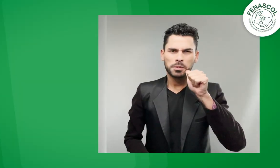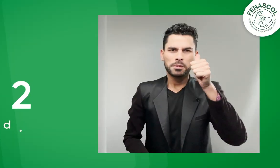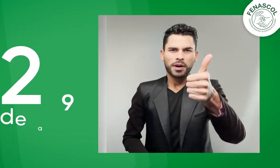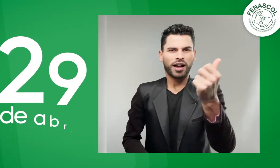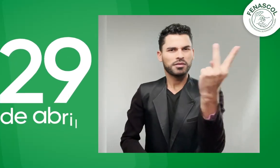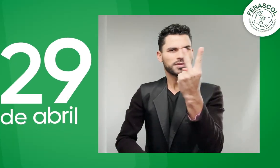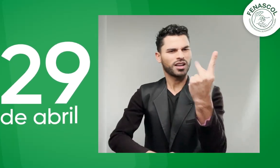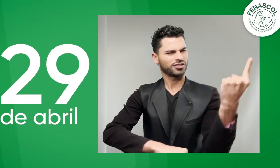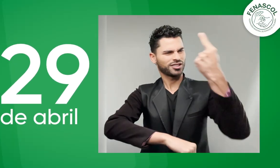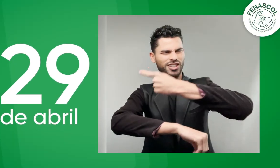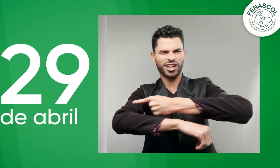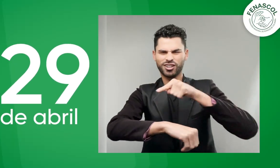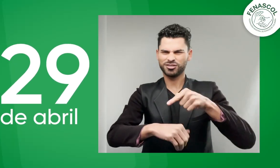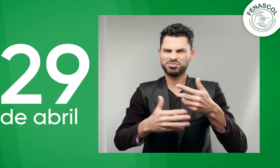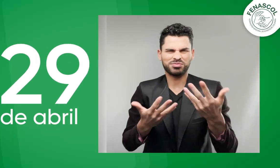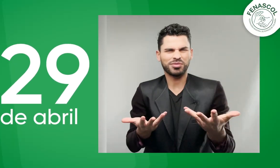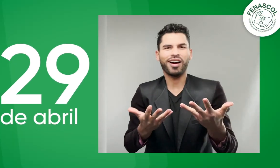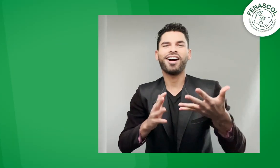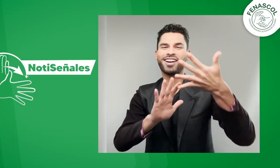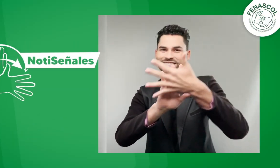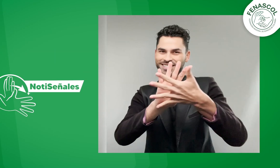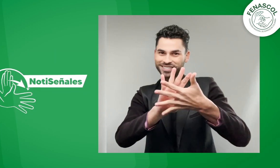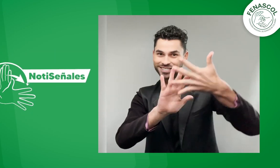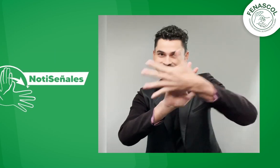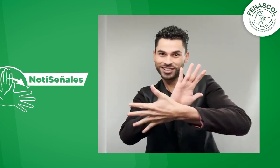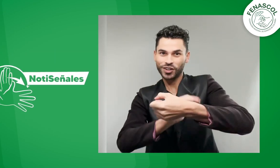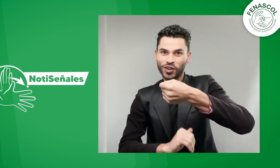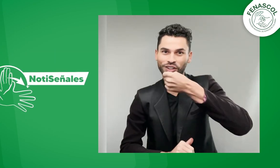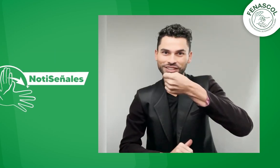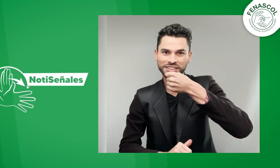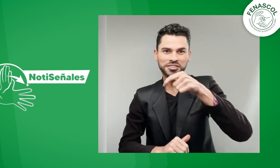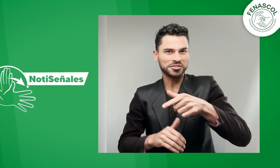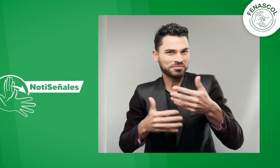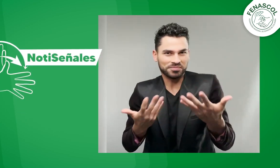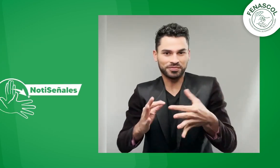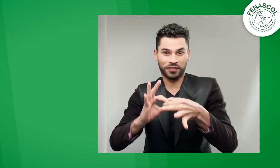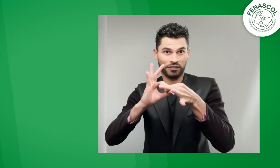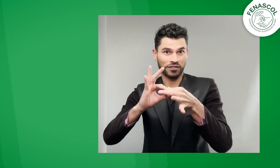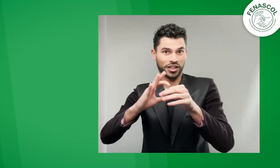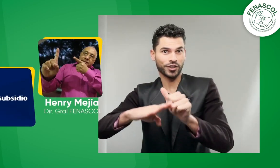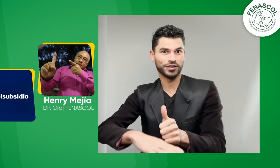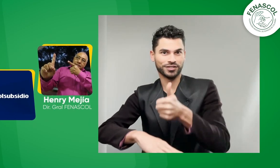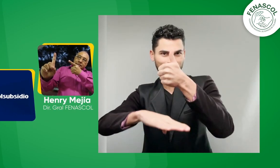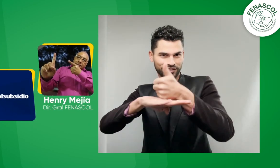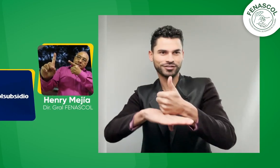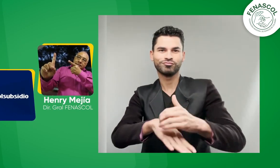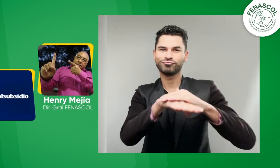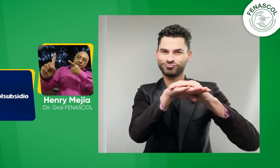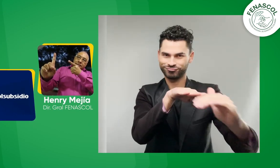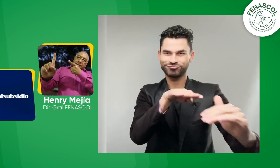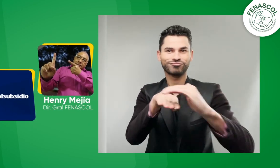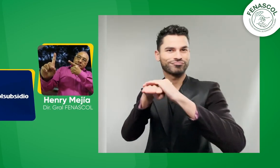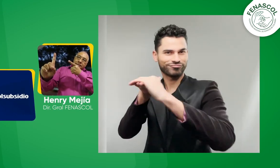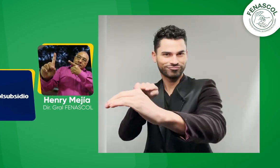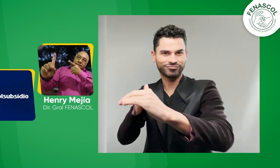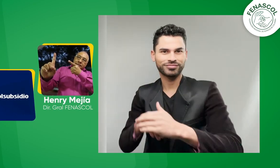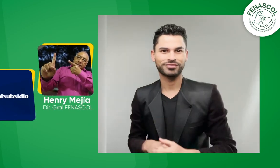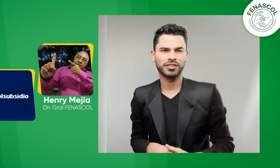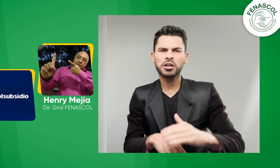Mañana viernes tendremos Notice Señales En la sección de entrevista con el director tendremos dos